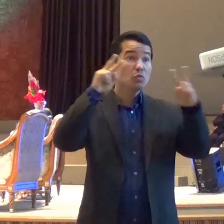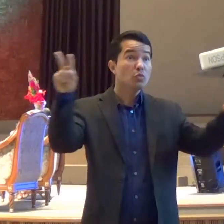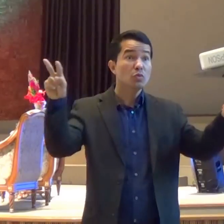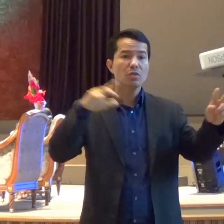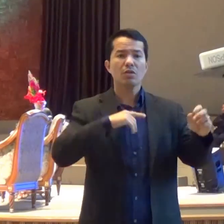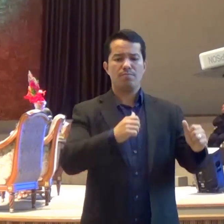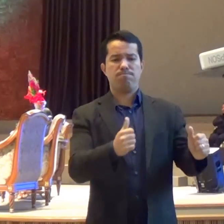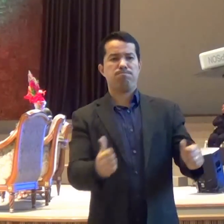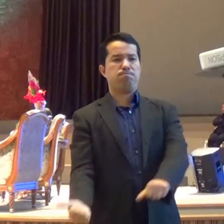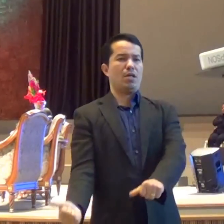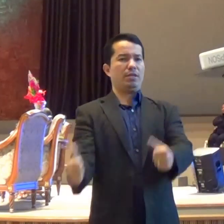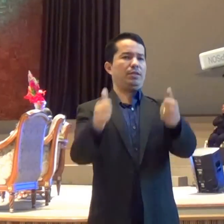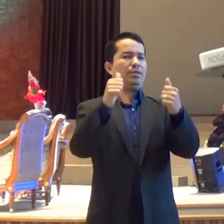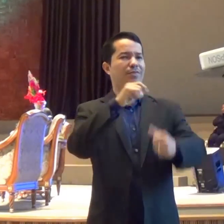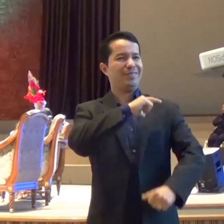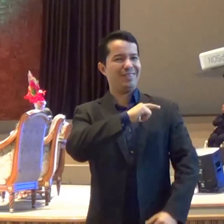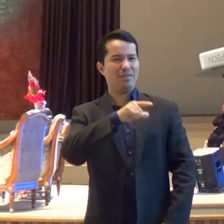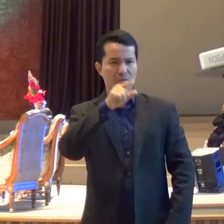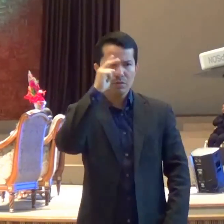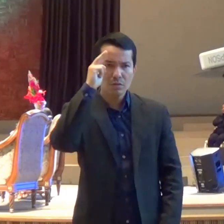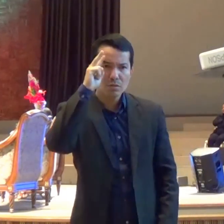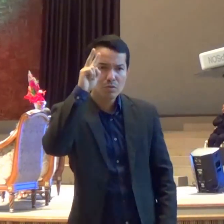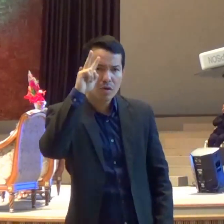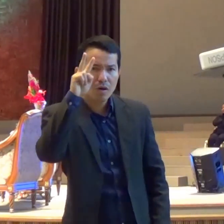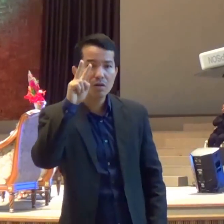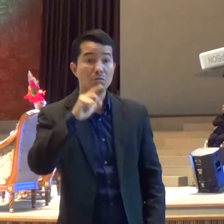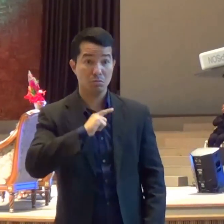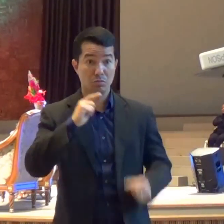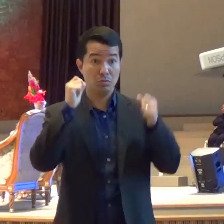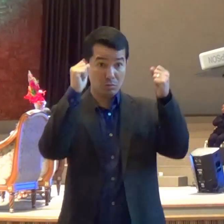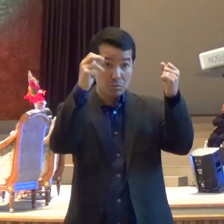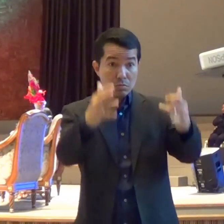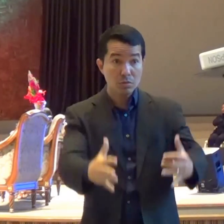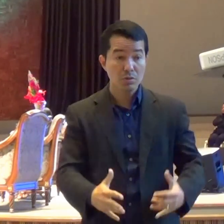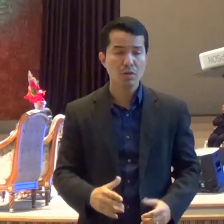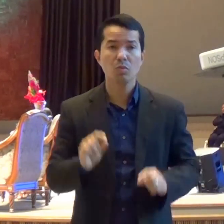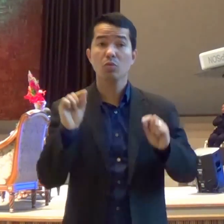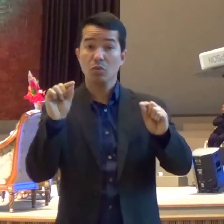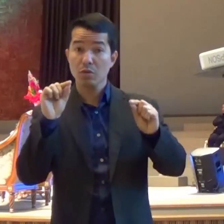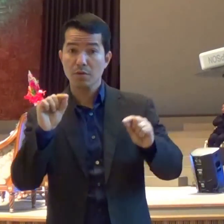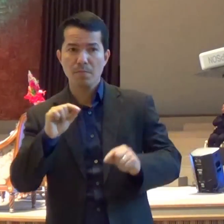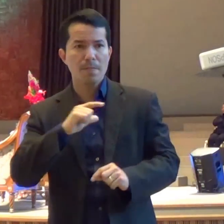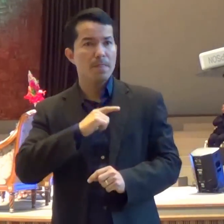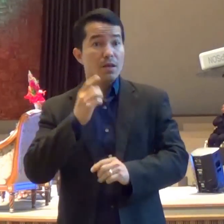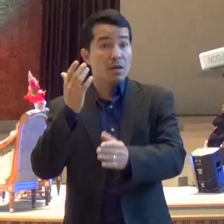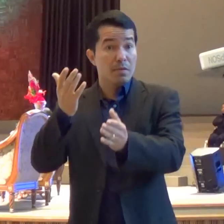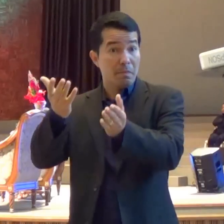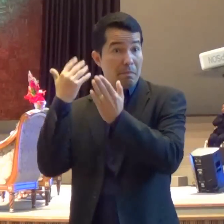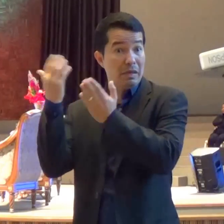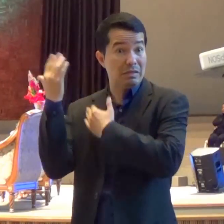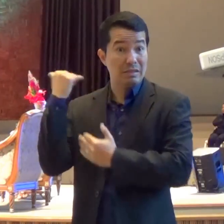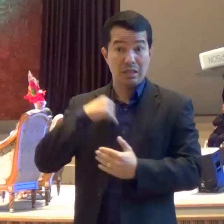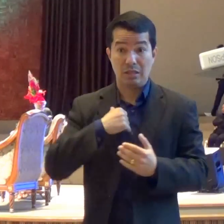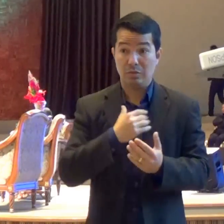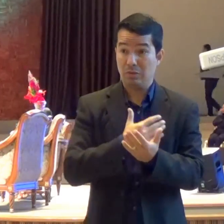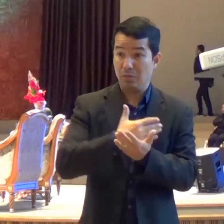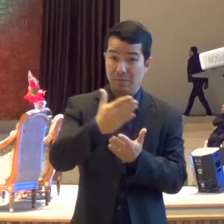É Ou melhor A história Da igreja Vai nos ensinar Que a igreja Primitiva Ela Ela